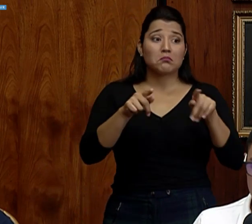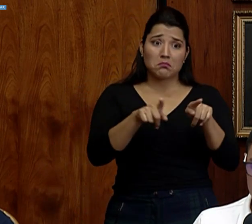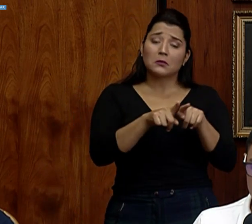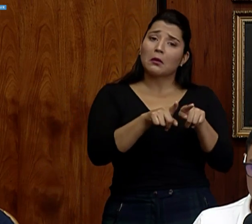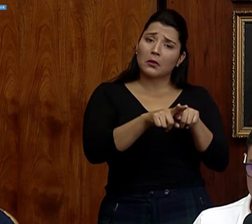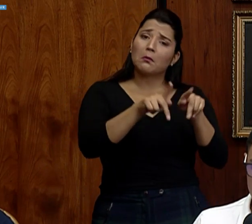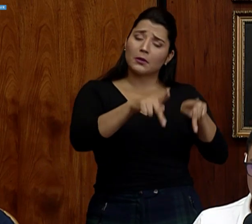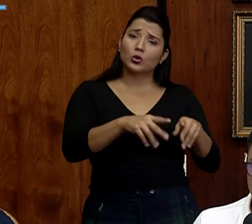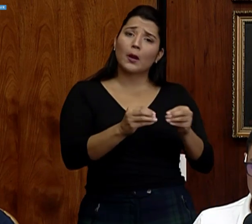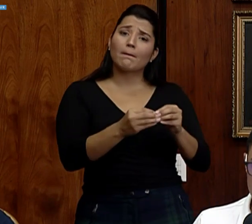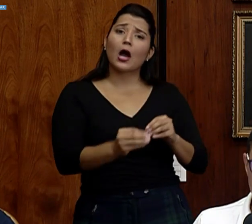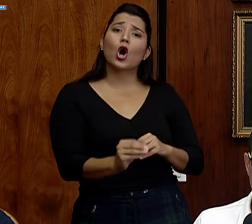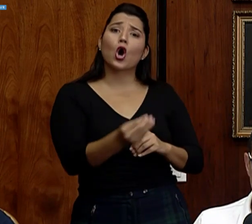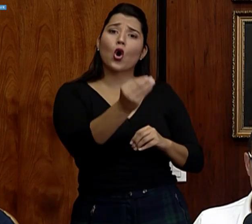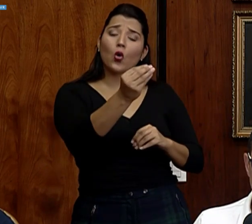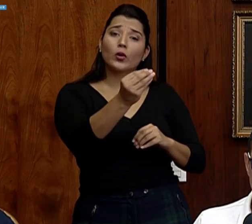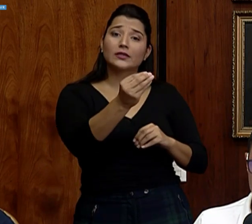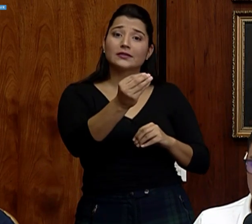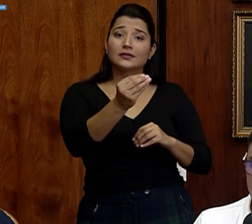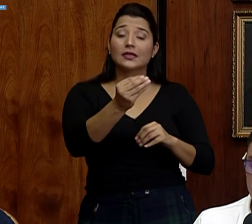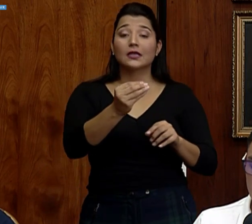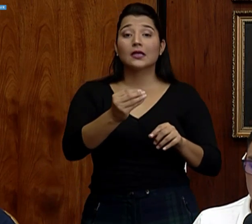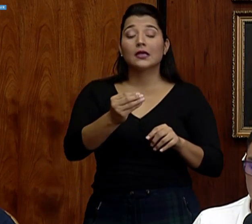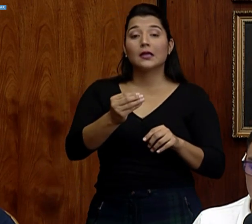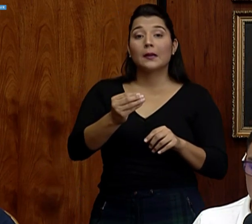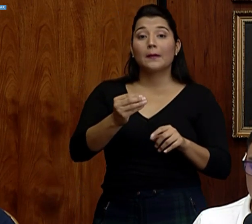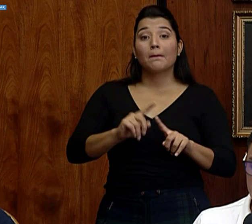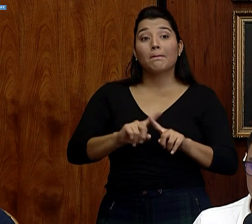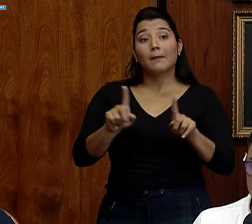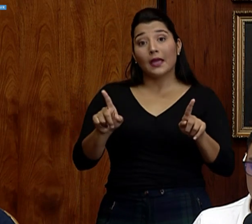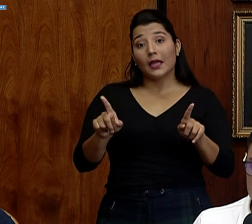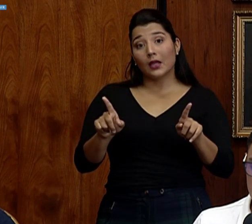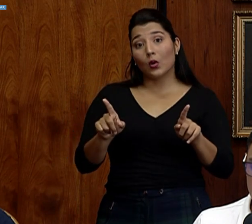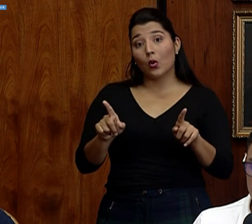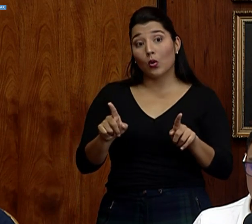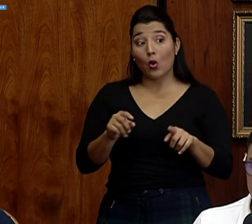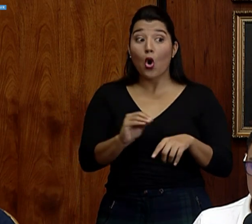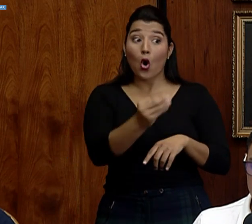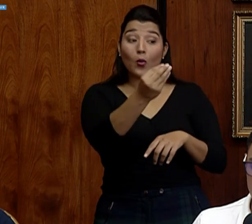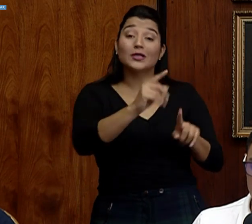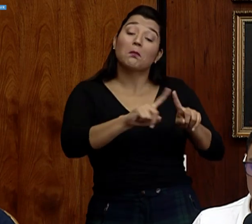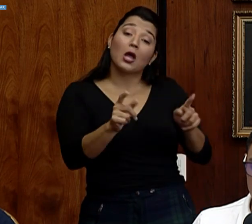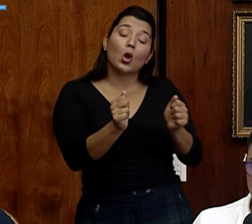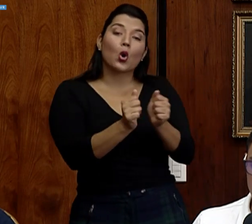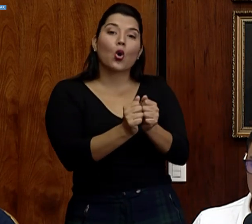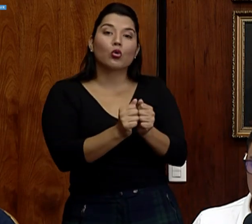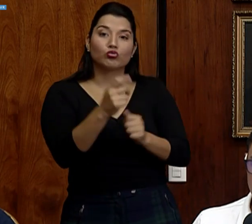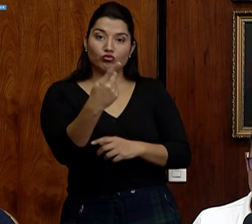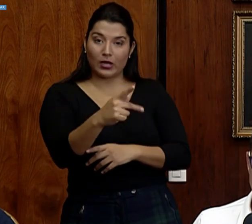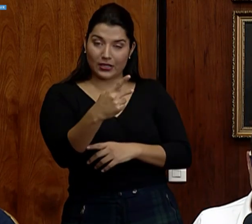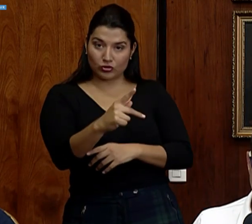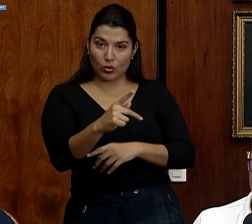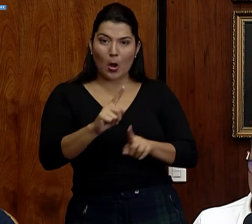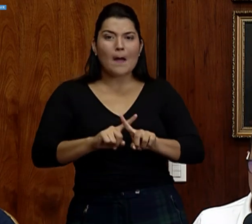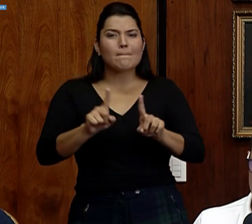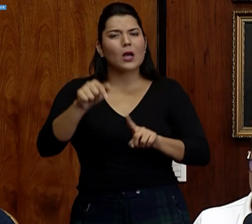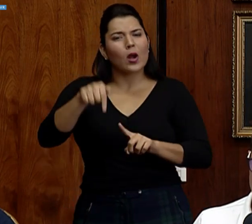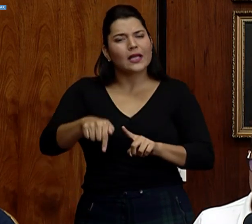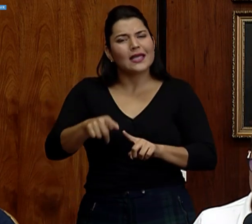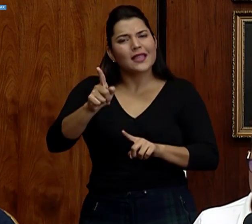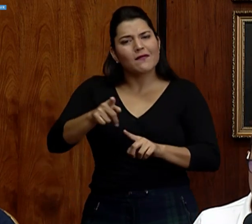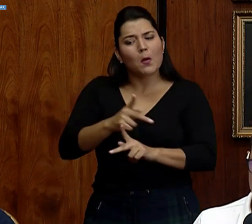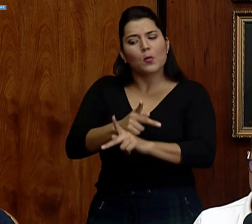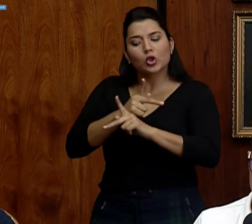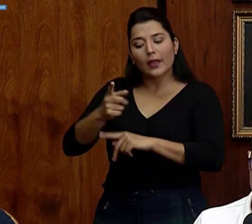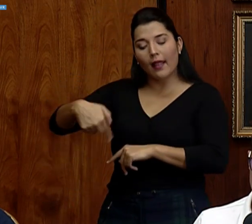también, de los que son adultos mayores, pero que tienen también factores de riesgo principalmente, pero aquí se trata de protegerlos a